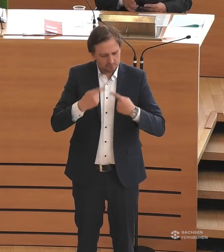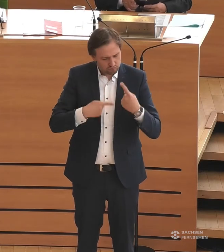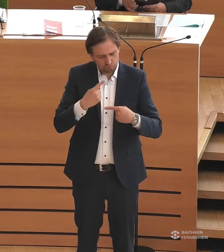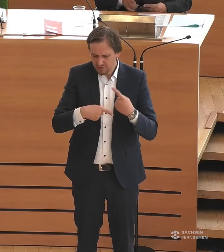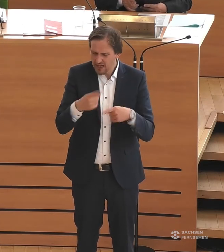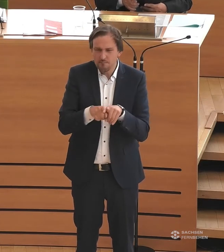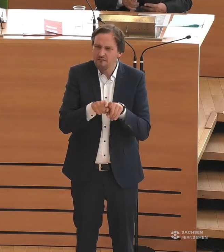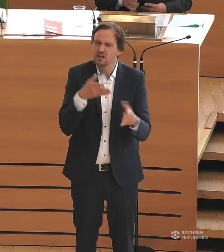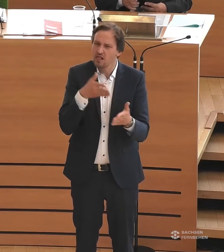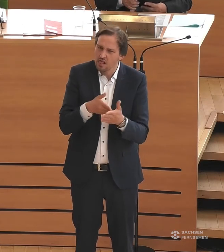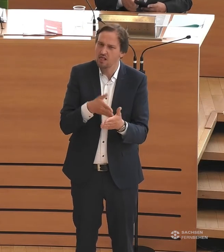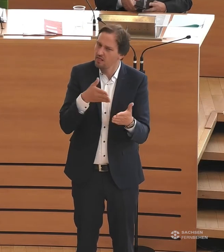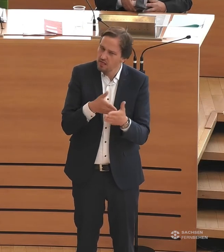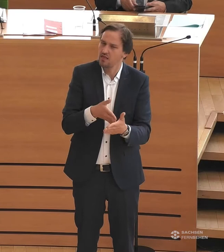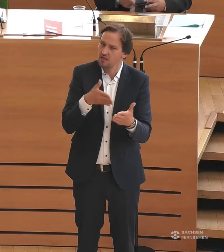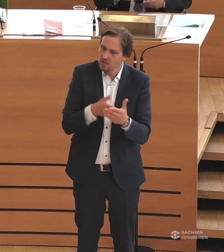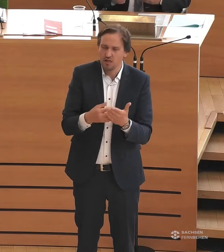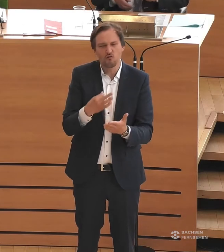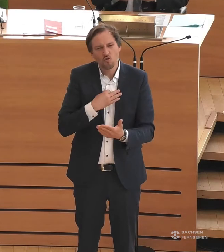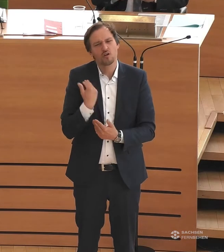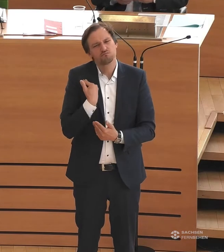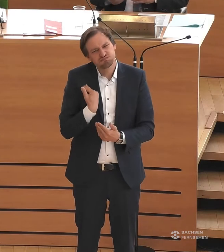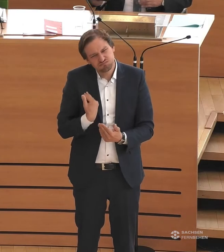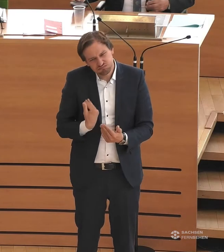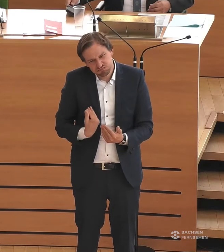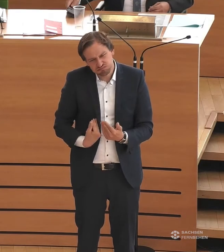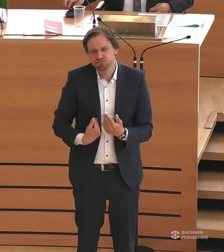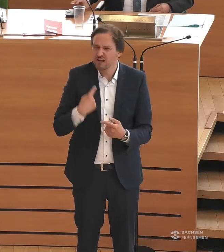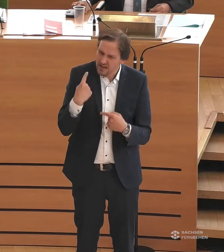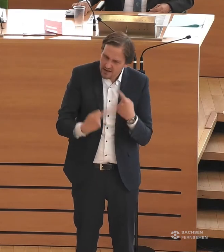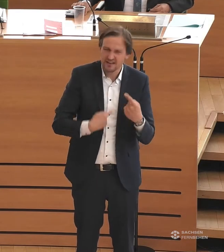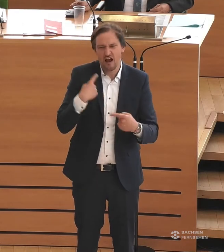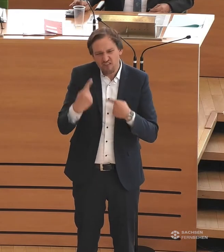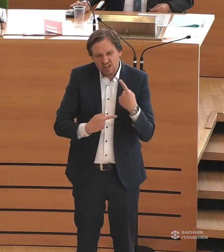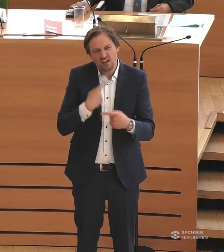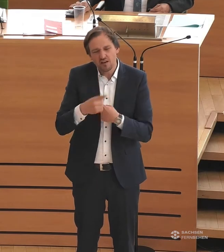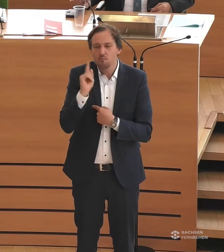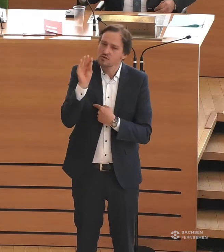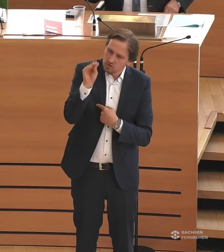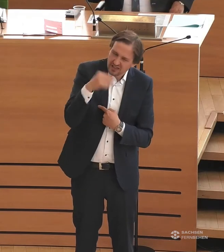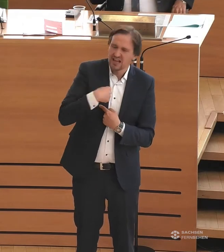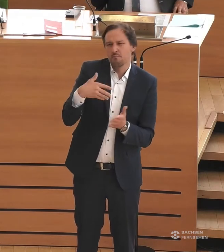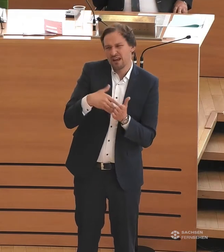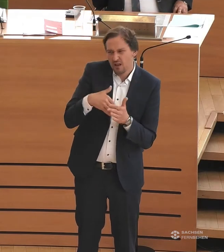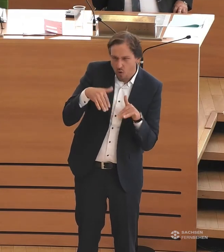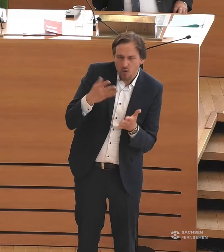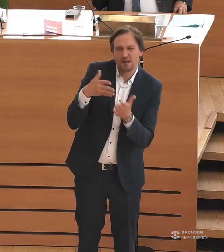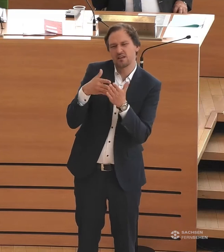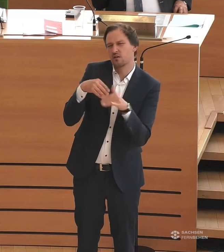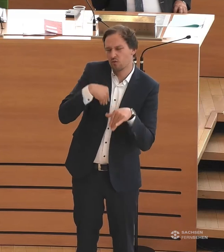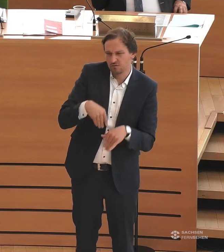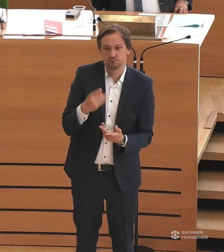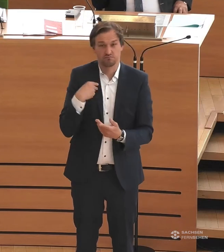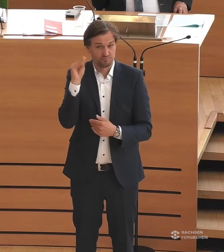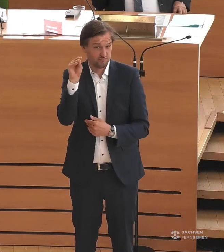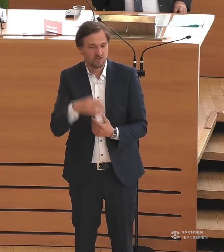angezogener Handbremse. Es ist regelrecht ermüdend, immer und immer wieder auf meine Behinderung hinweisen zu müssen. Dieses Zitat,